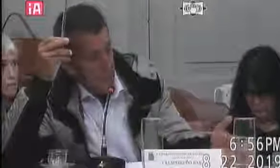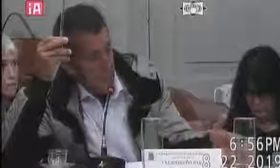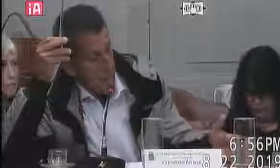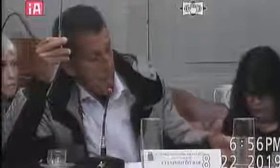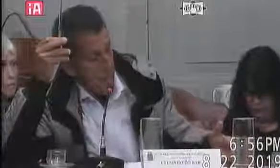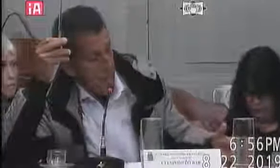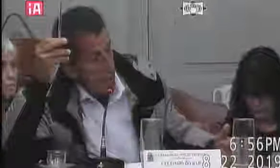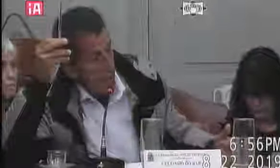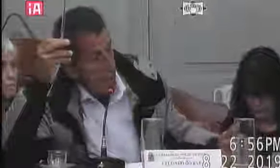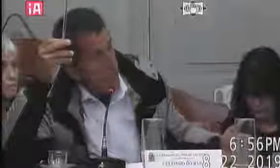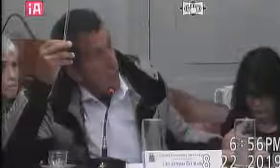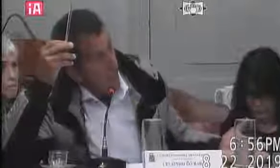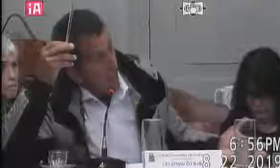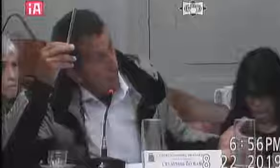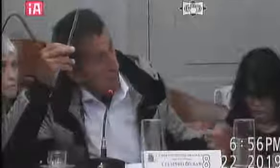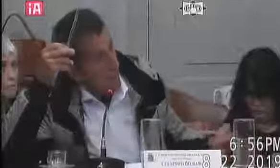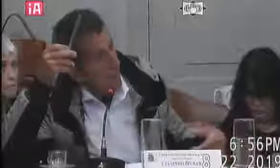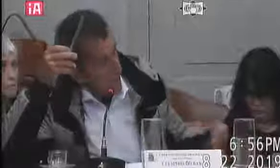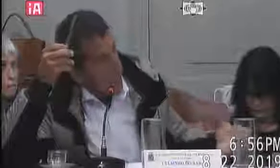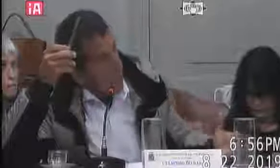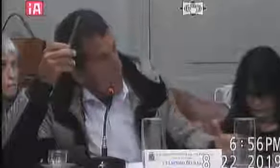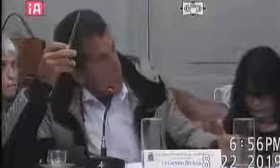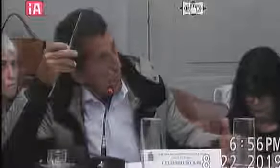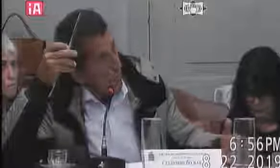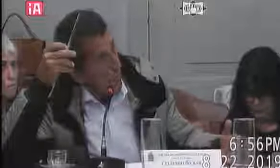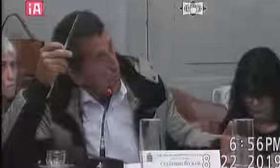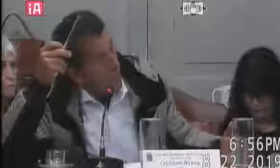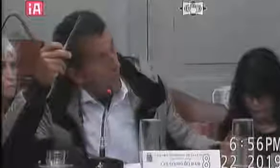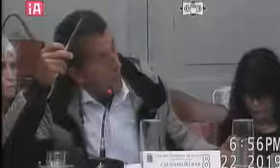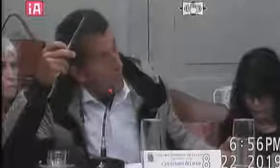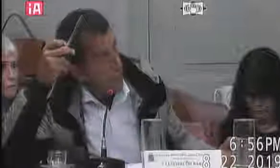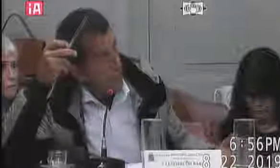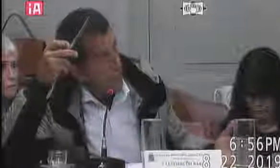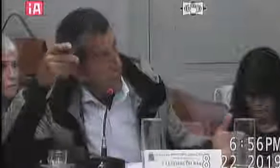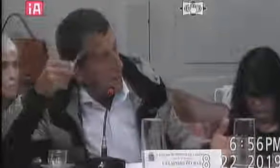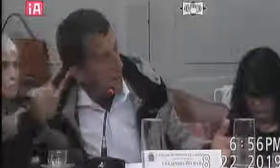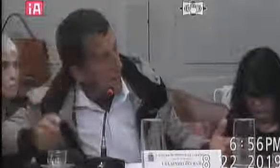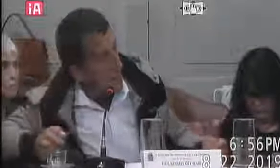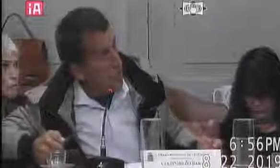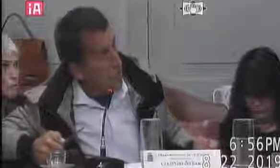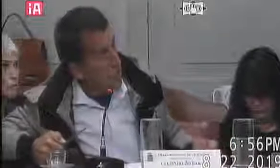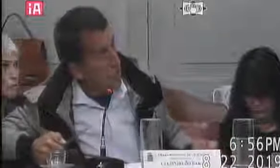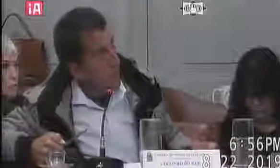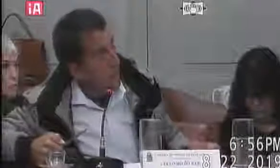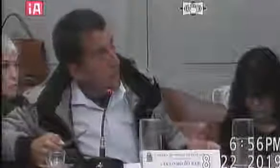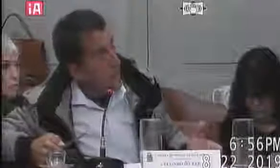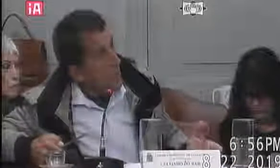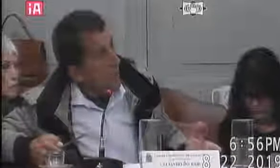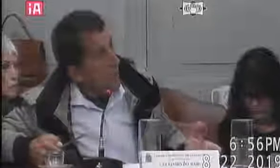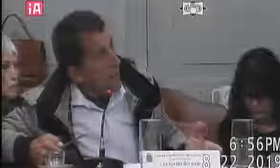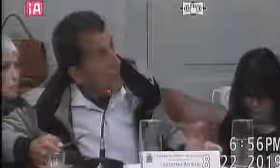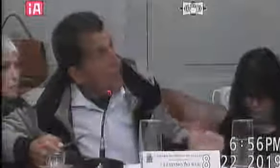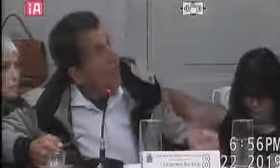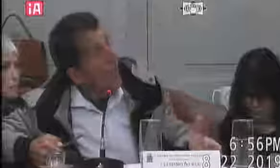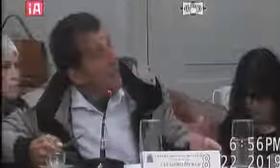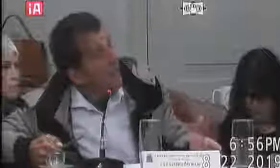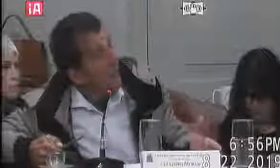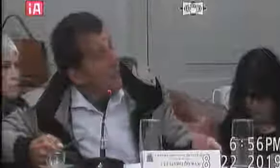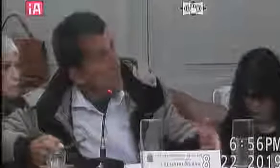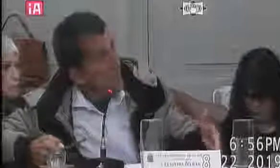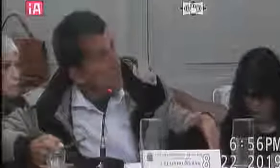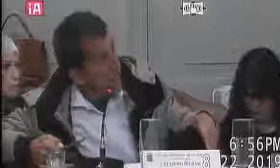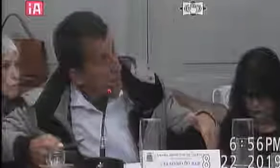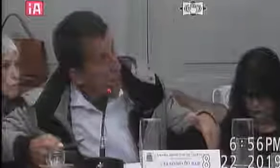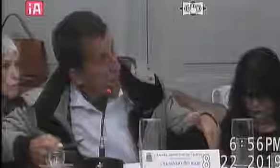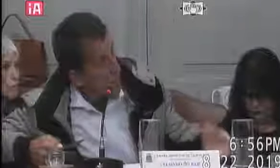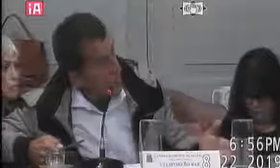que as crianças já entram no colégio já entram na creche até com menos de um ano eu acredito que as crianças aprendem hoje em dia já aprendem no colégio às